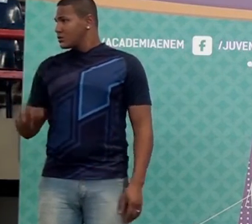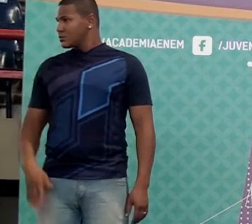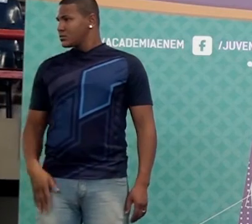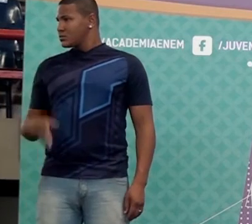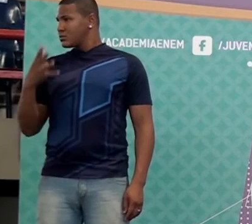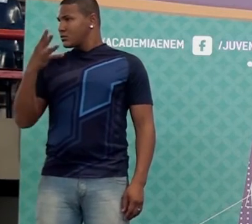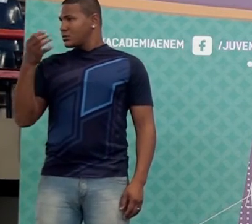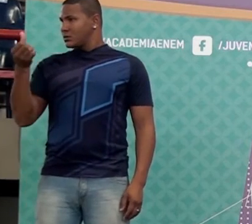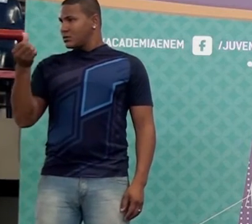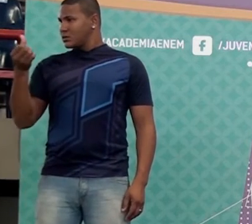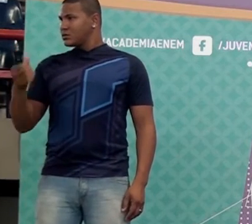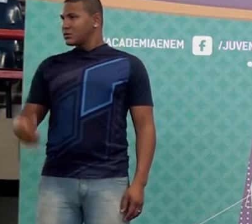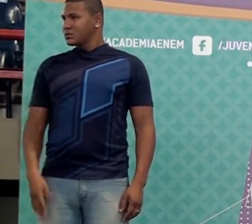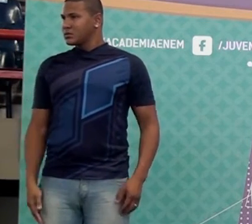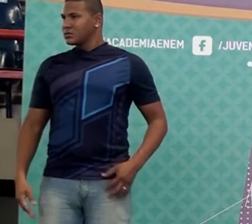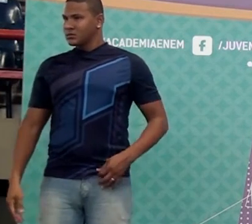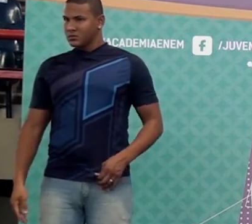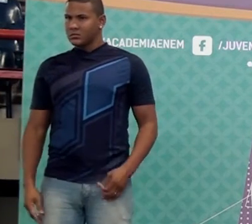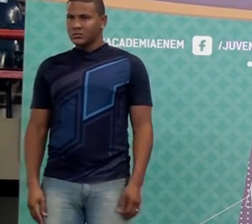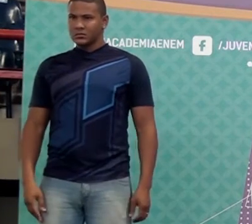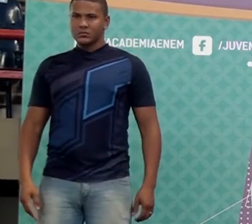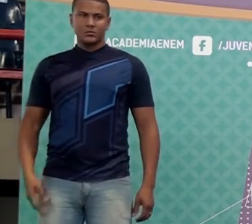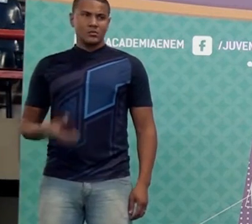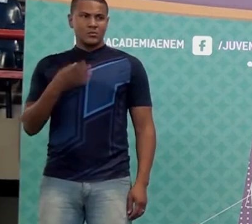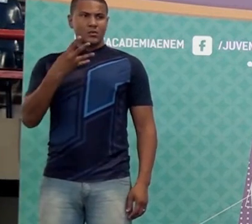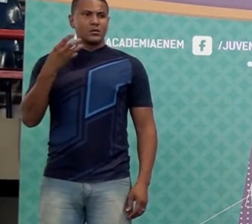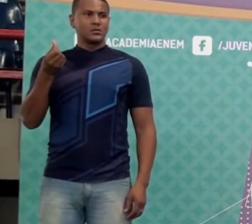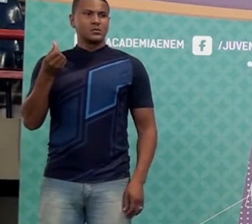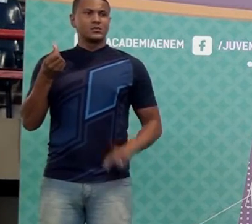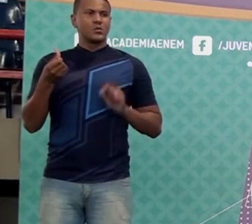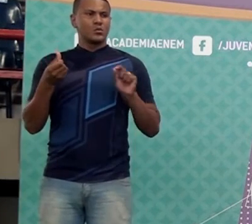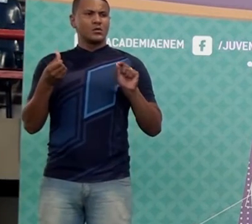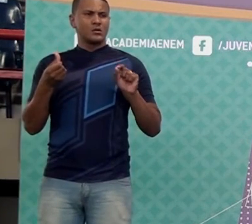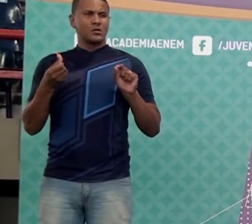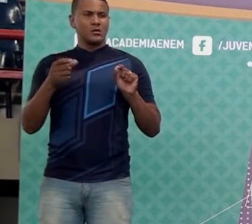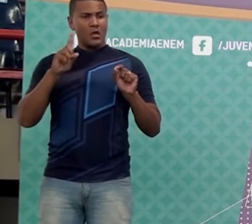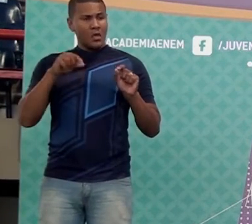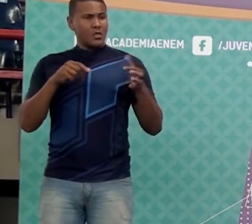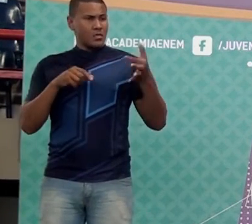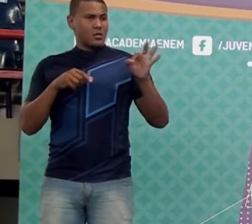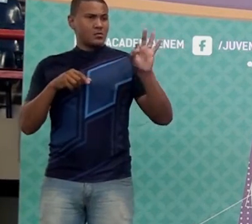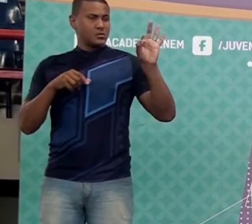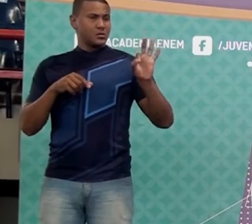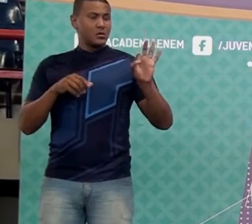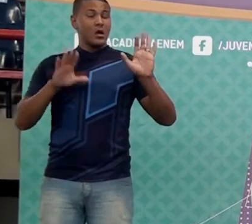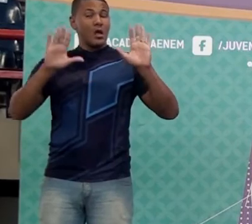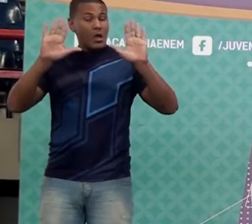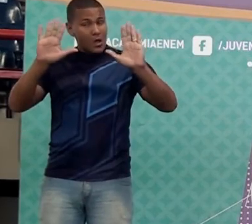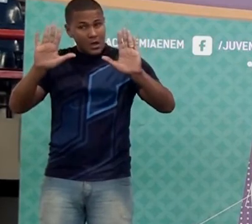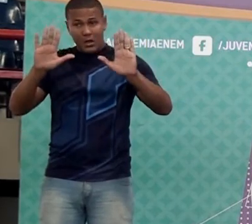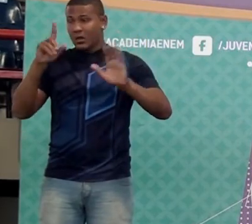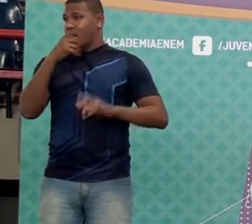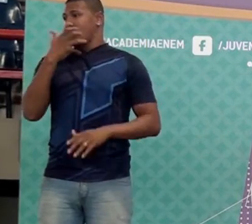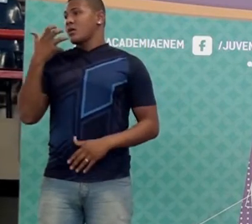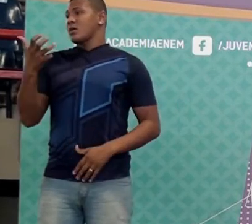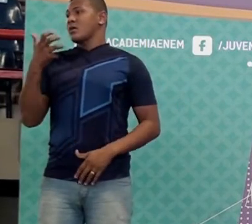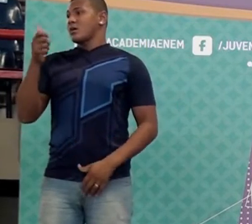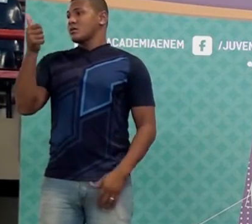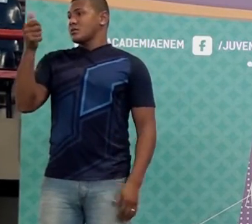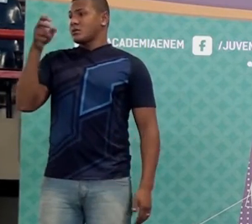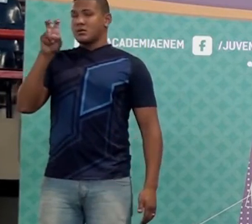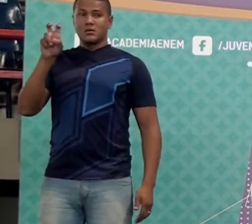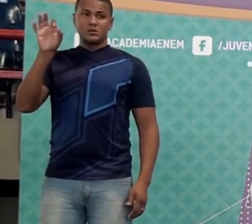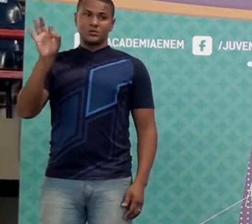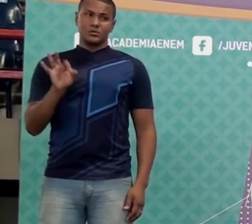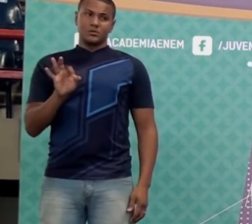quarenta seis. Pra eu ouvir. Quarenta seis. O que é quarenta e seis? Dez por cento. Mas ele quer quinze por cento. Ora,